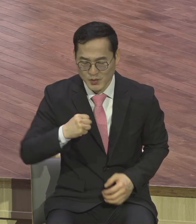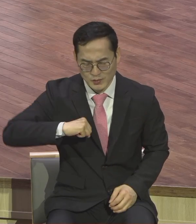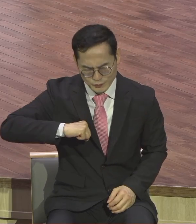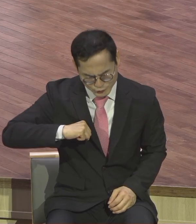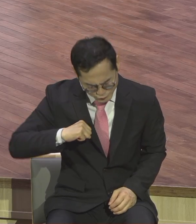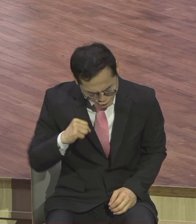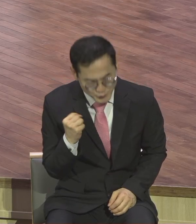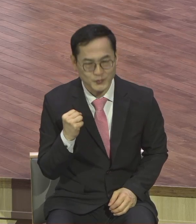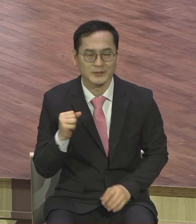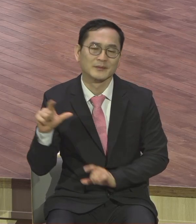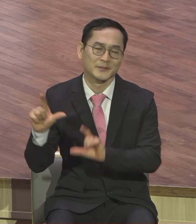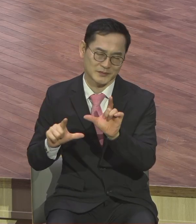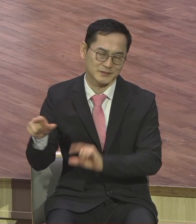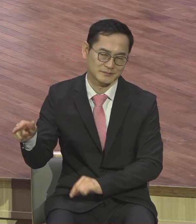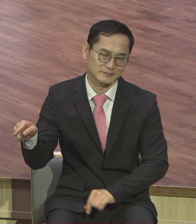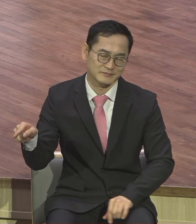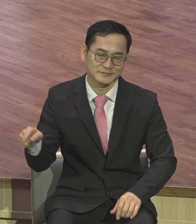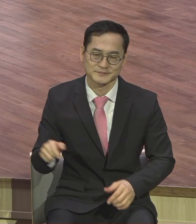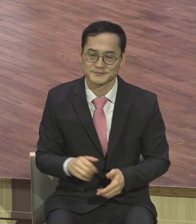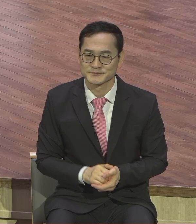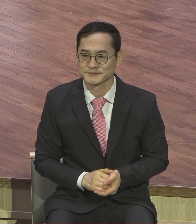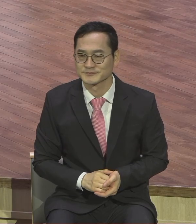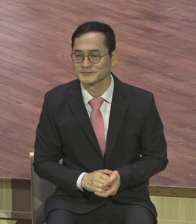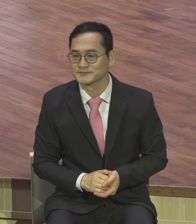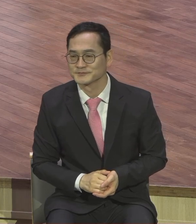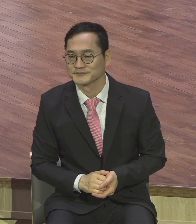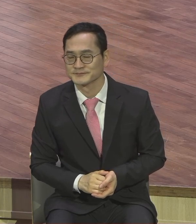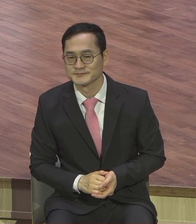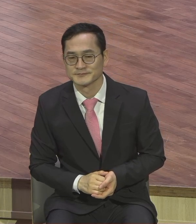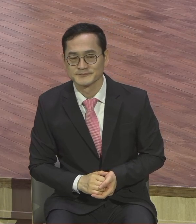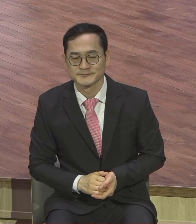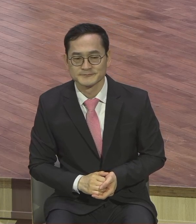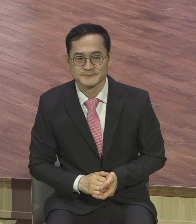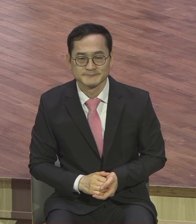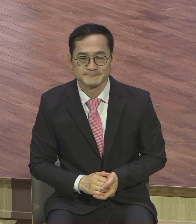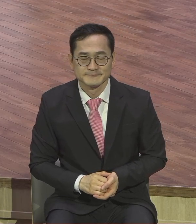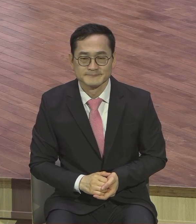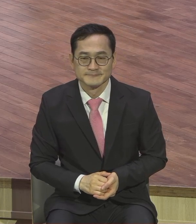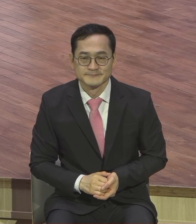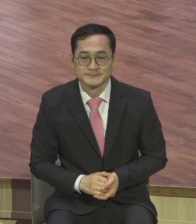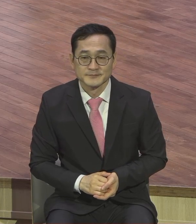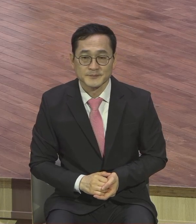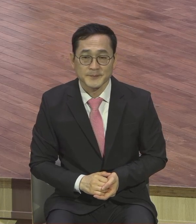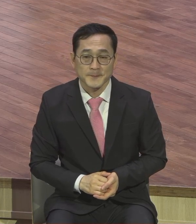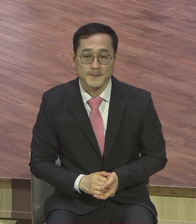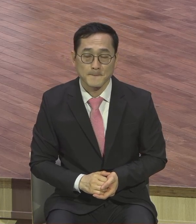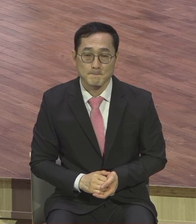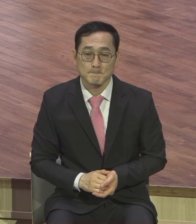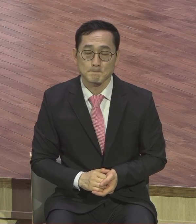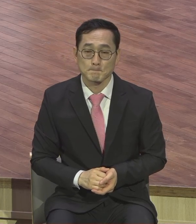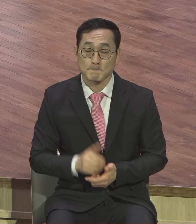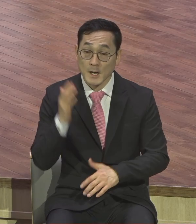결국 이런 기뻄의 순종으로 하나님의 언약이